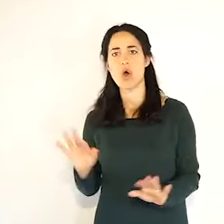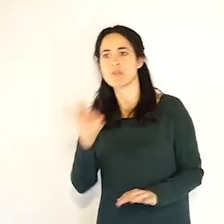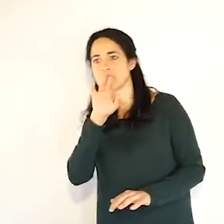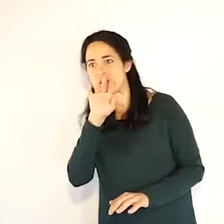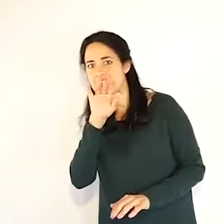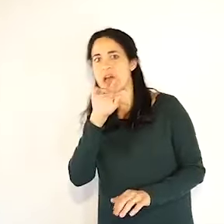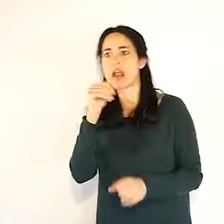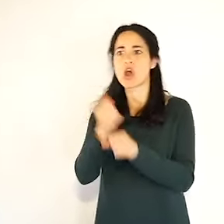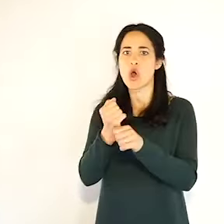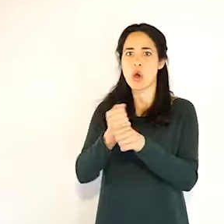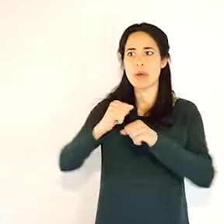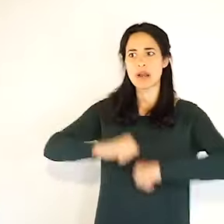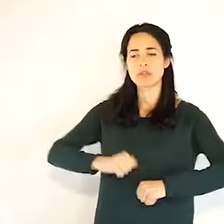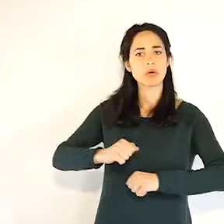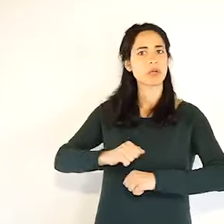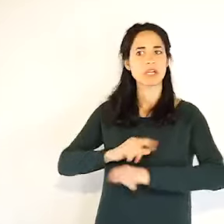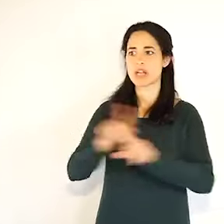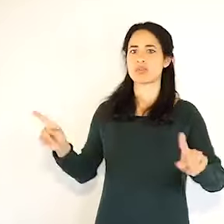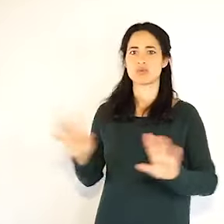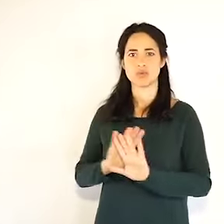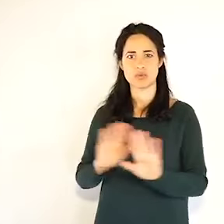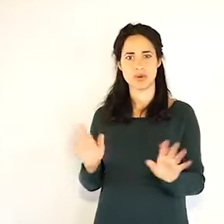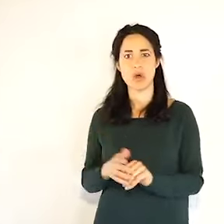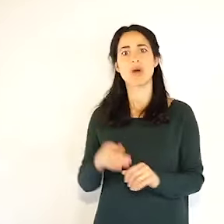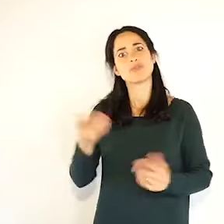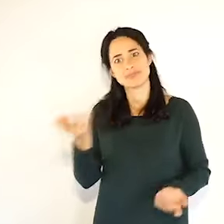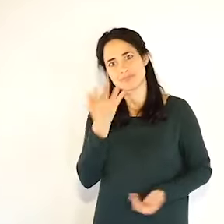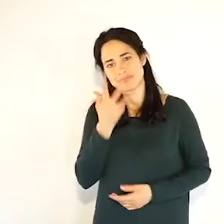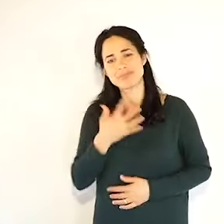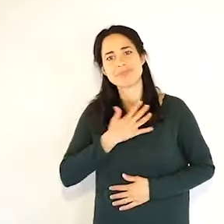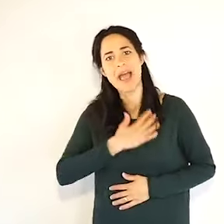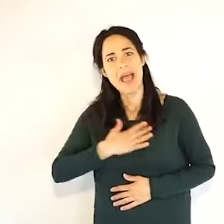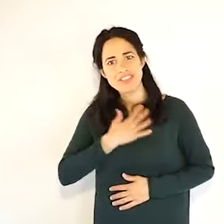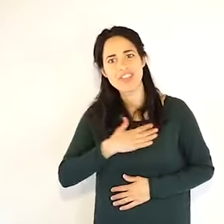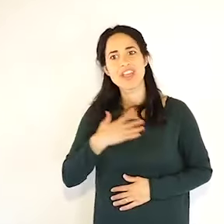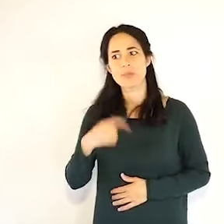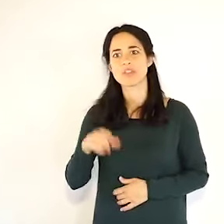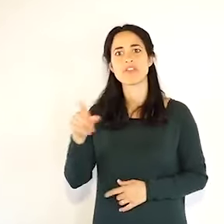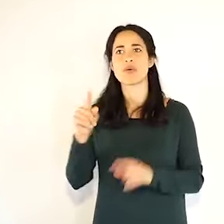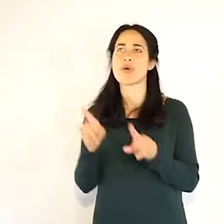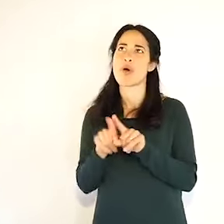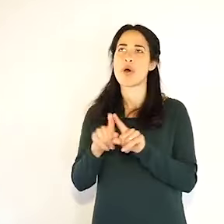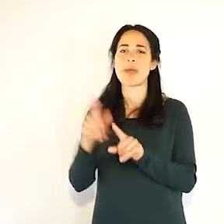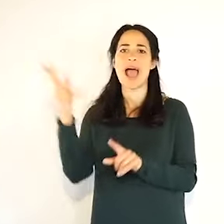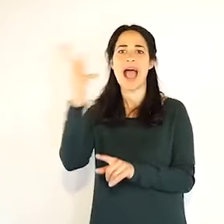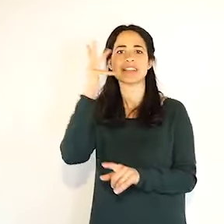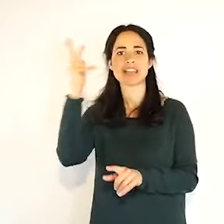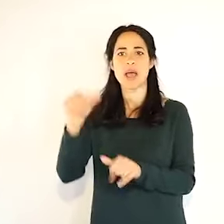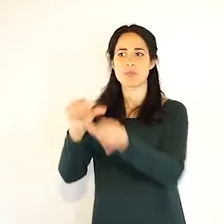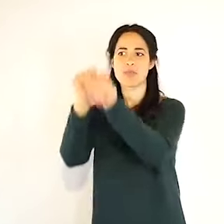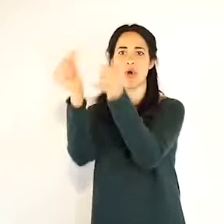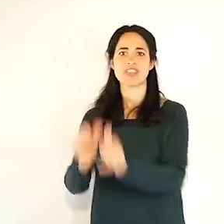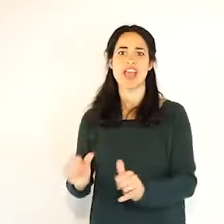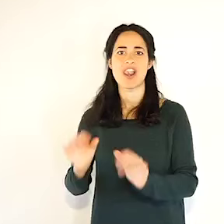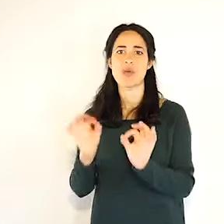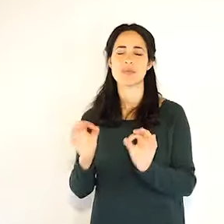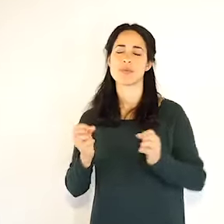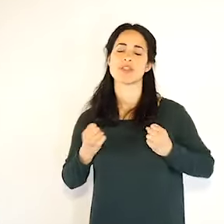anziani e questo devo dire che mi fa sempre piacere raccontarlo come esempio fantastico di